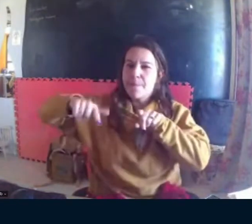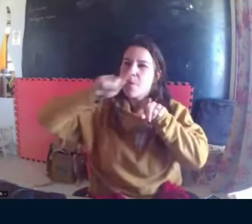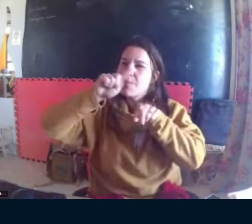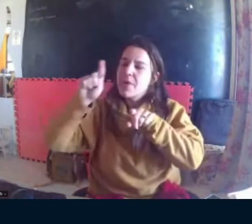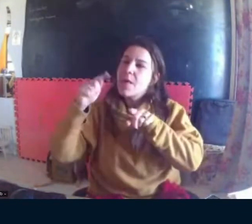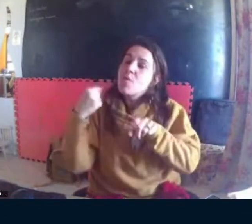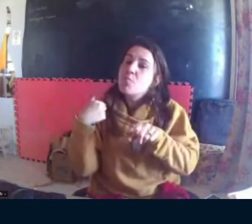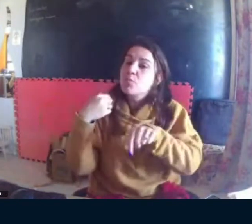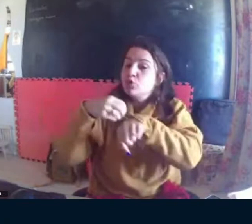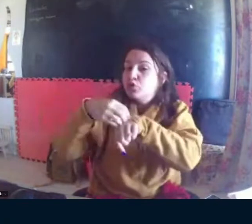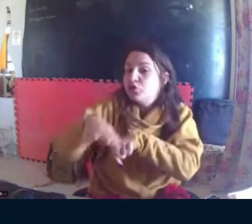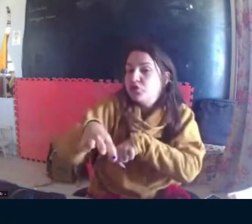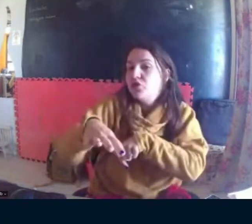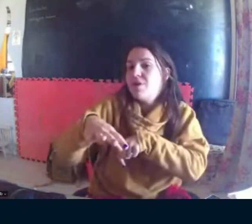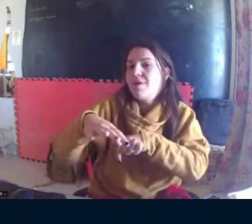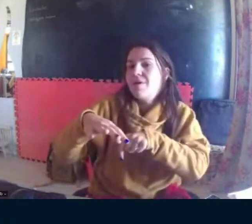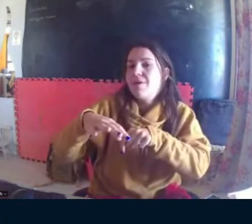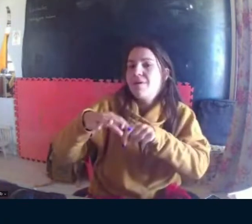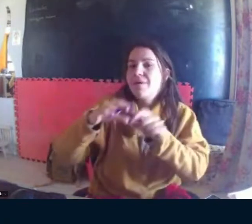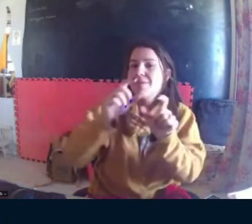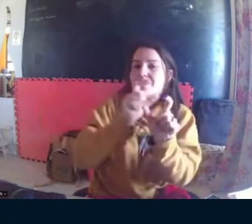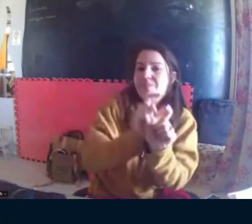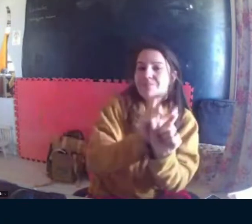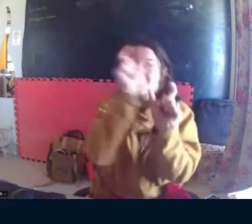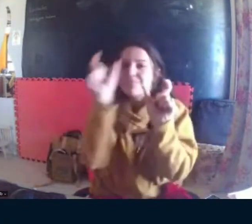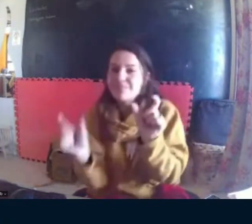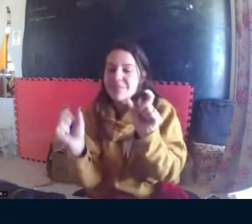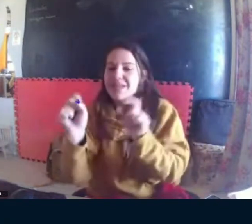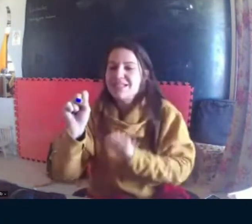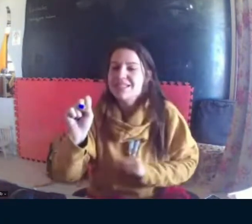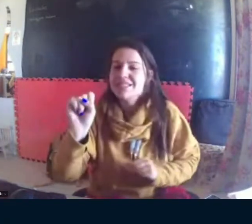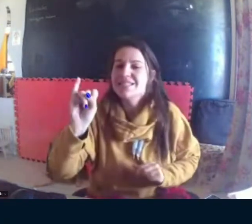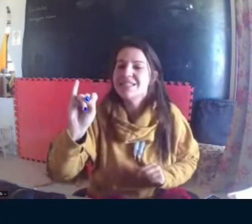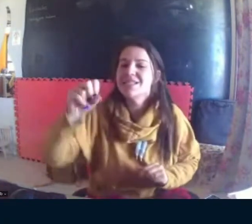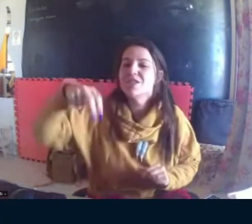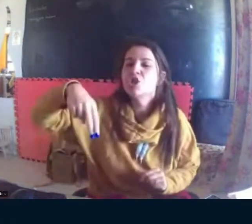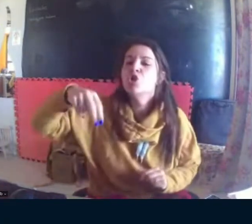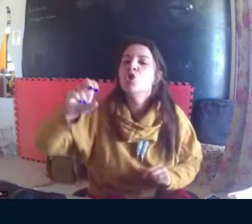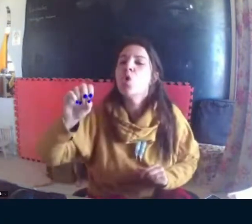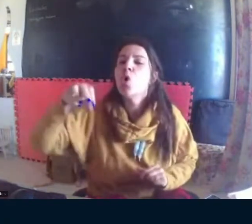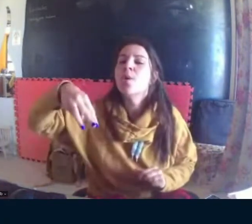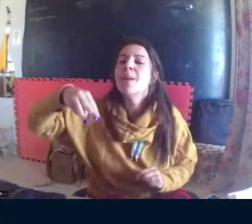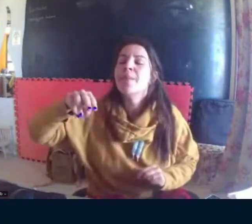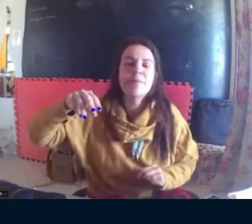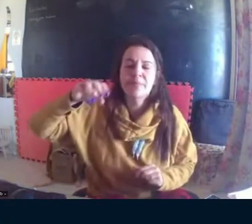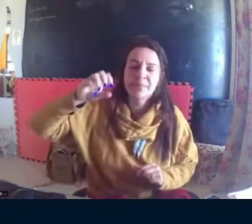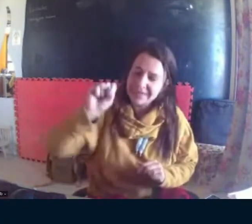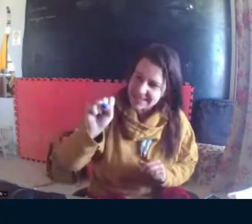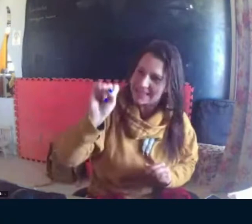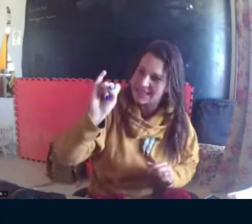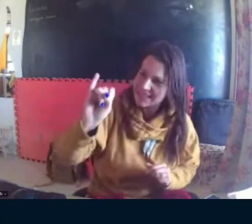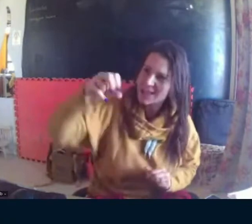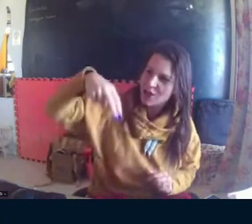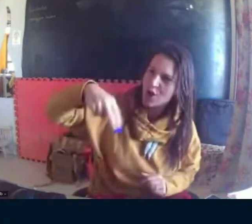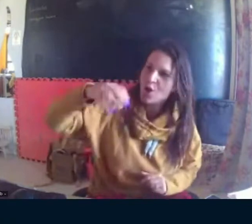Eu sugiro, várias vezes, eu vi isso, e eu sugiro que você coloque,